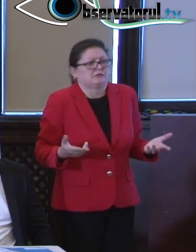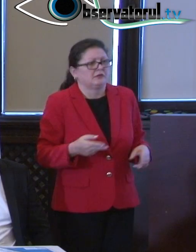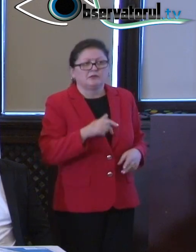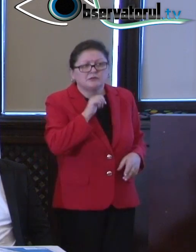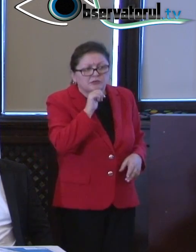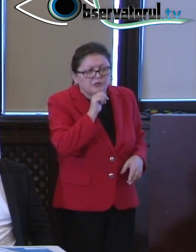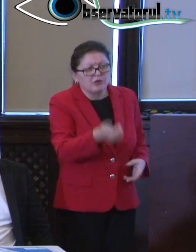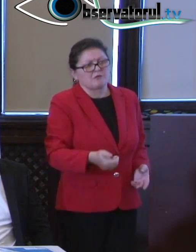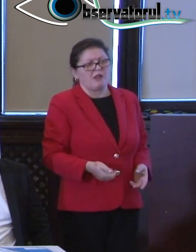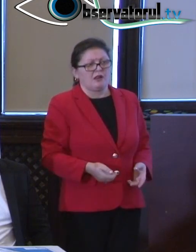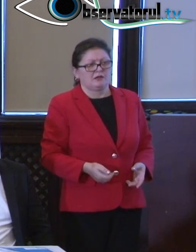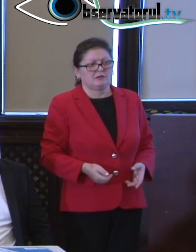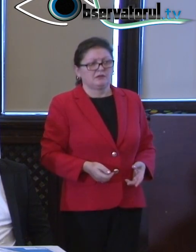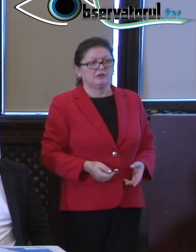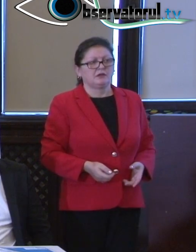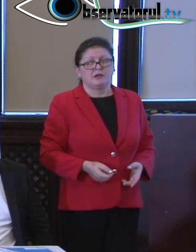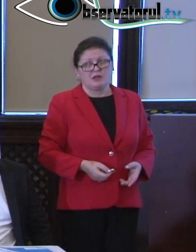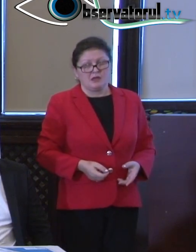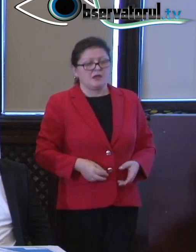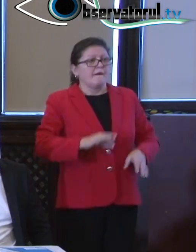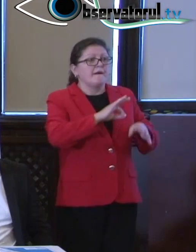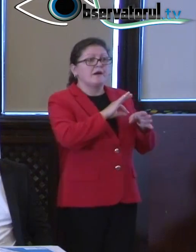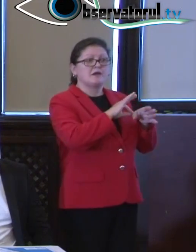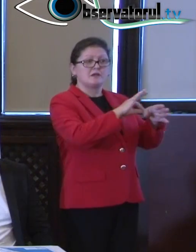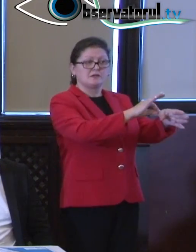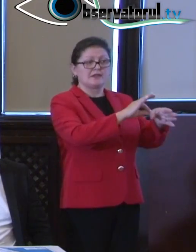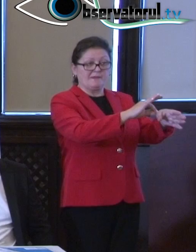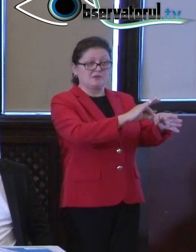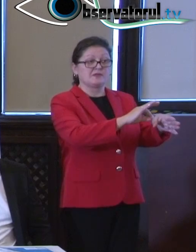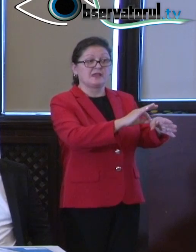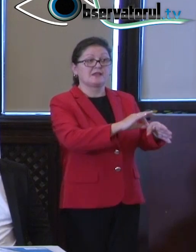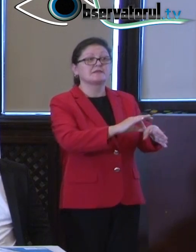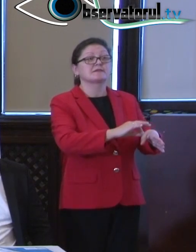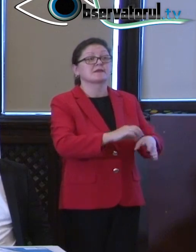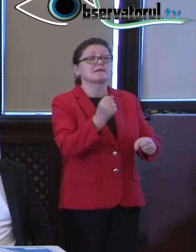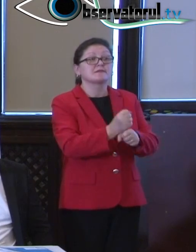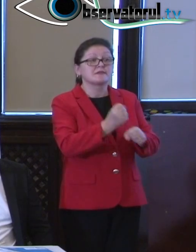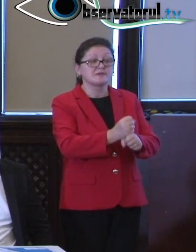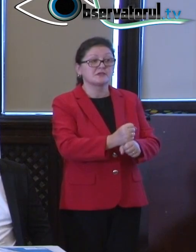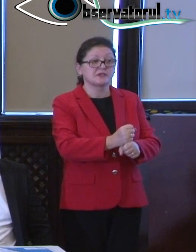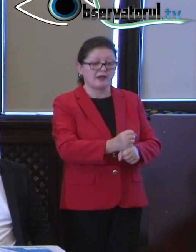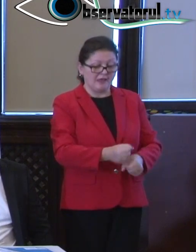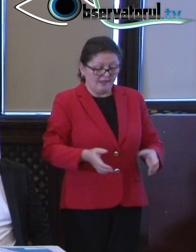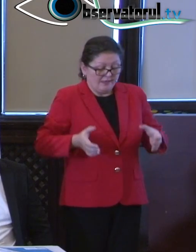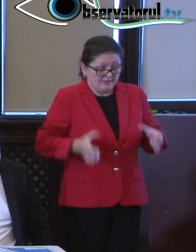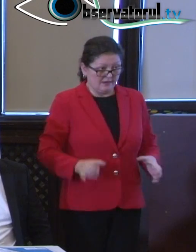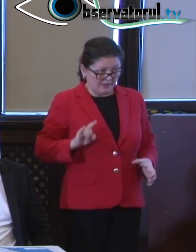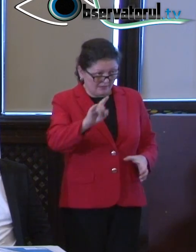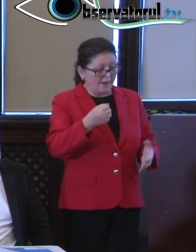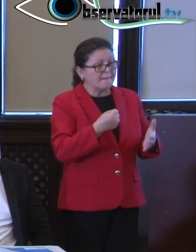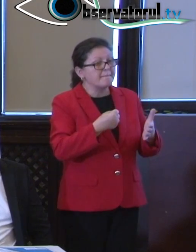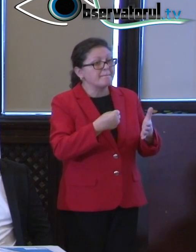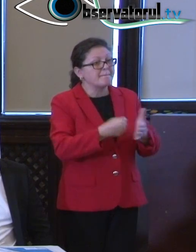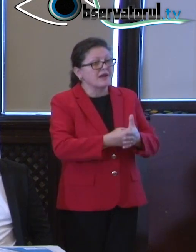coboare pe ușa din spate. Înseamnă să mă însoțească serviciile de la aeroport și să mă ducă până la locul meu, fără ca